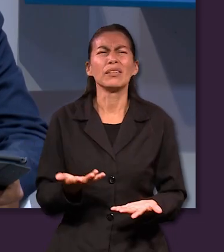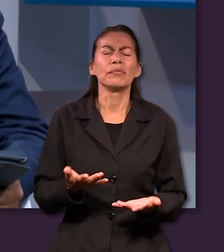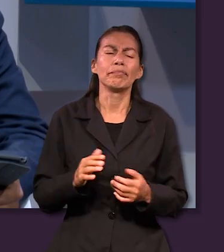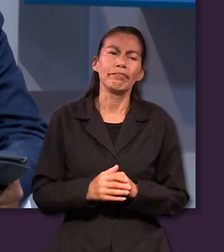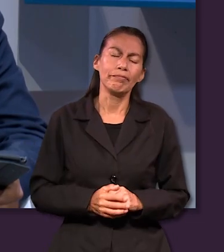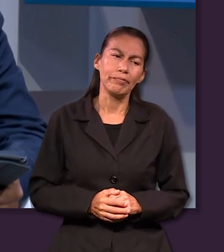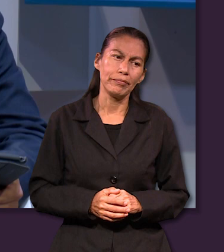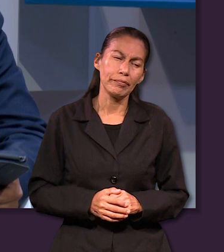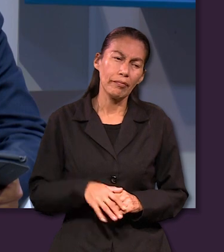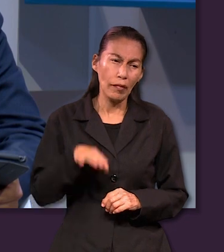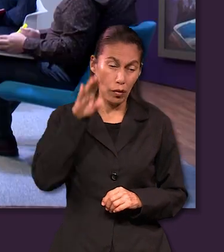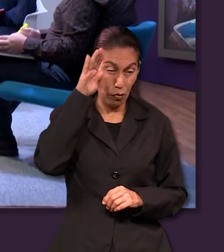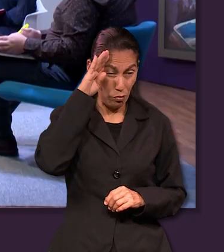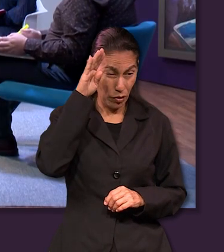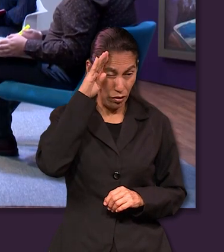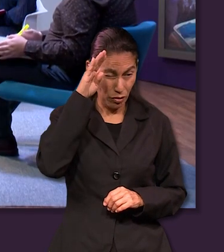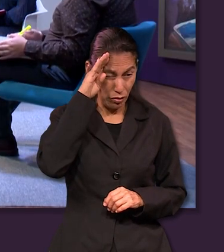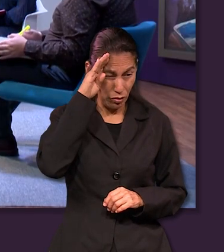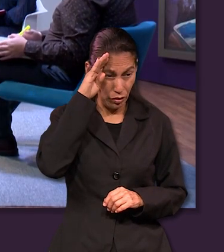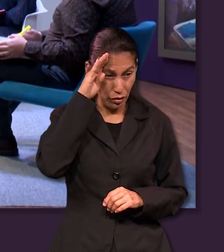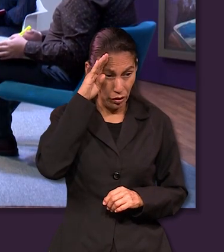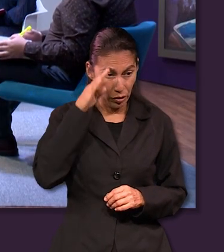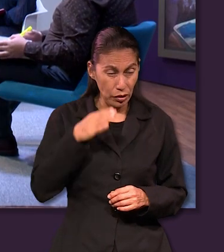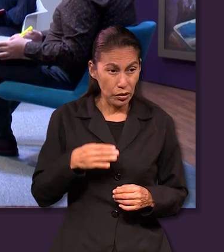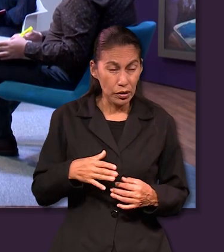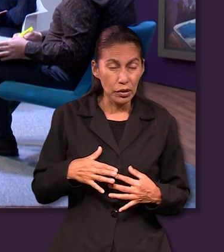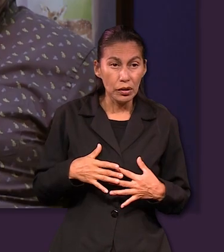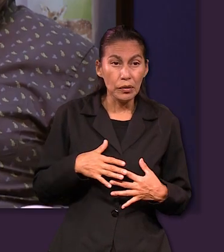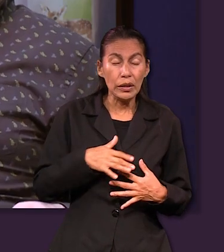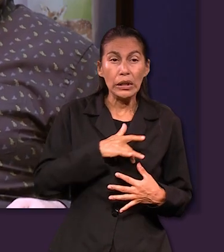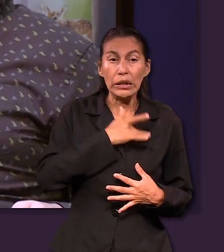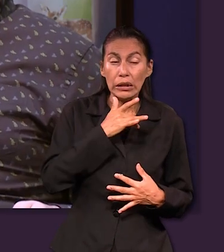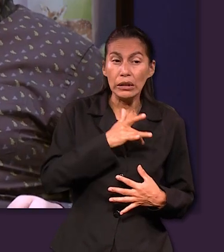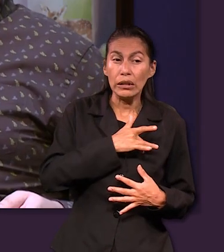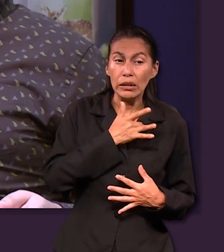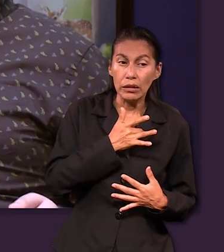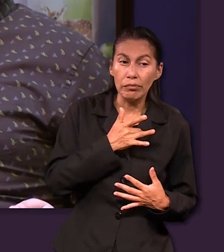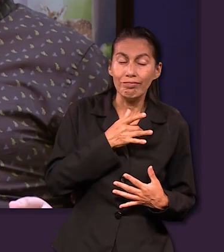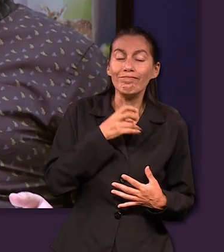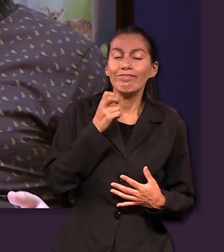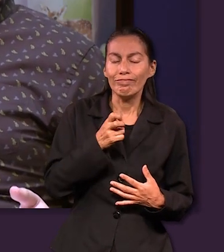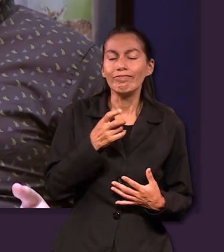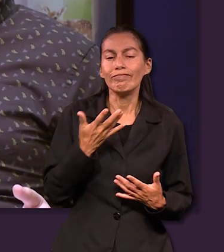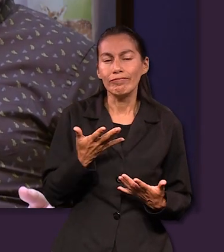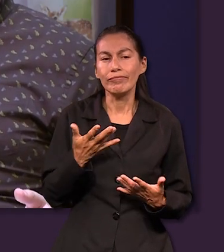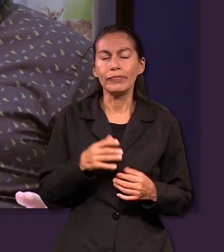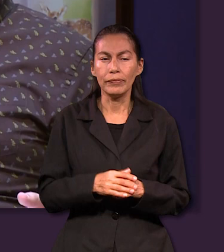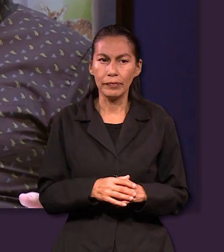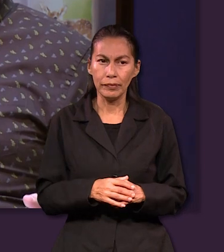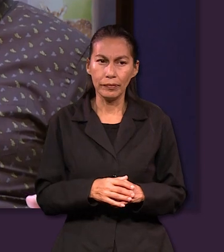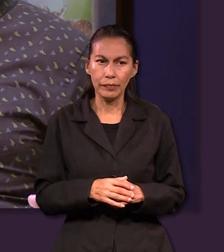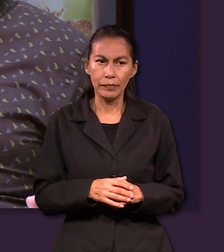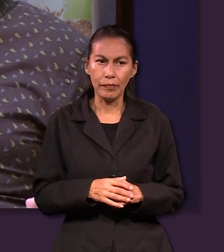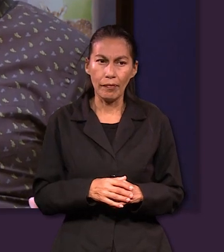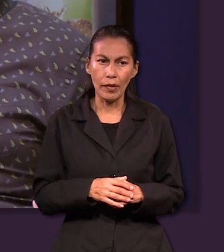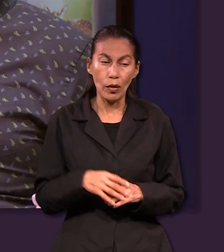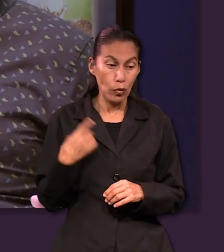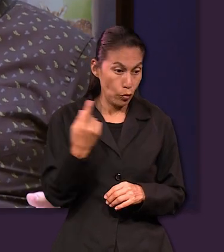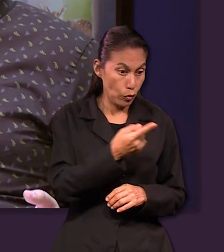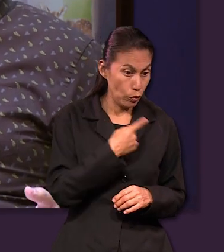Yo creo que aquí interviene mucho la parte emocional de nosotros como humanos, como